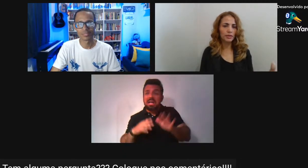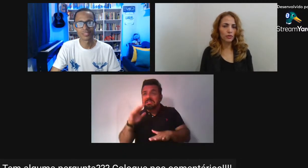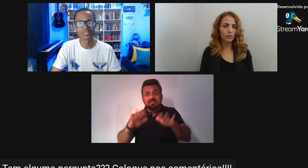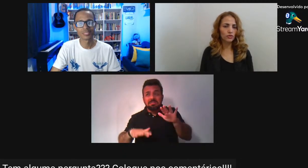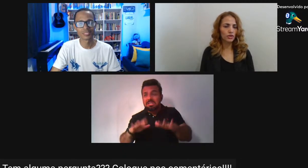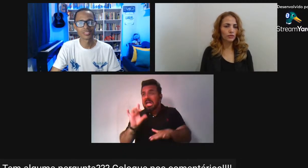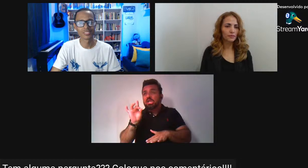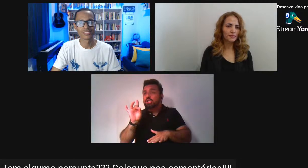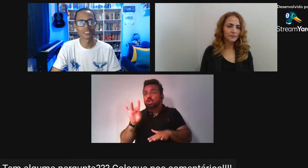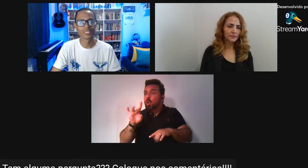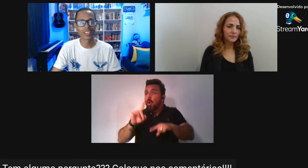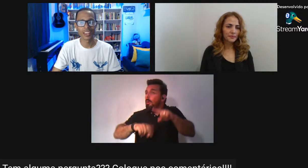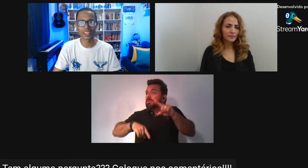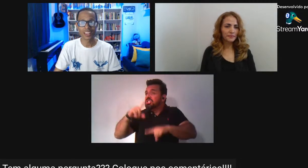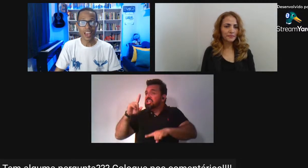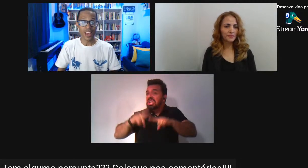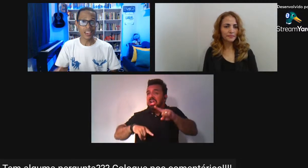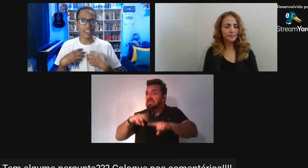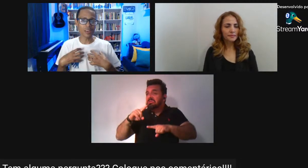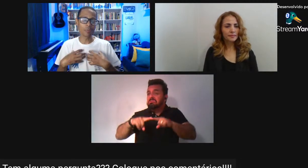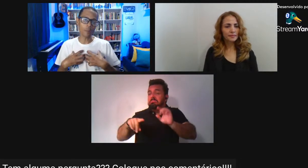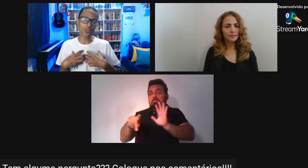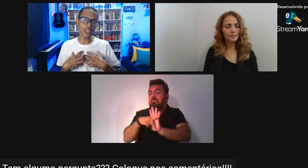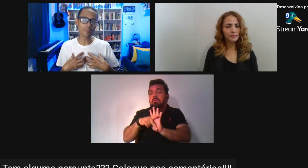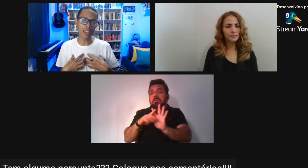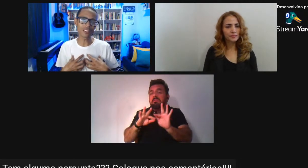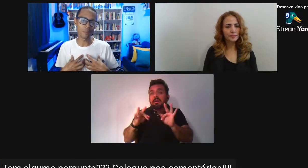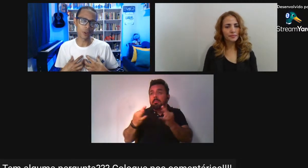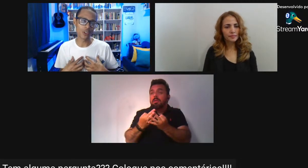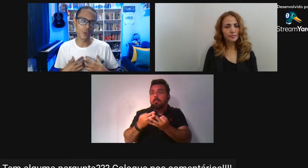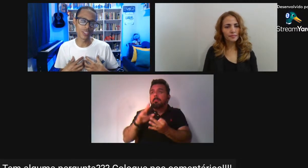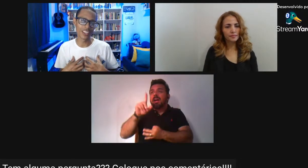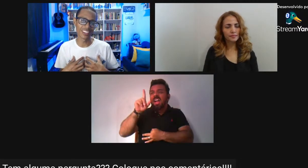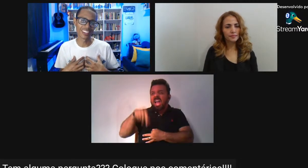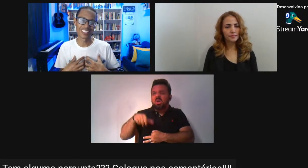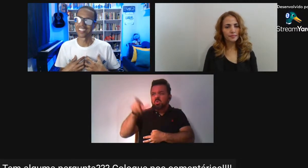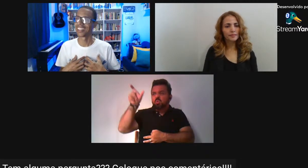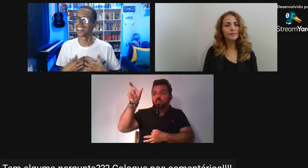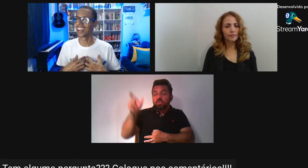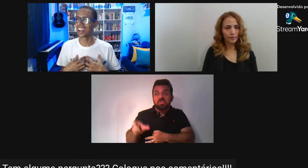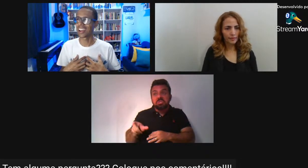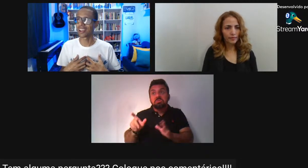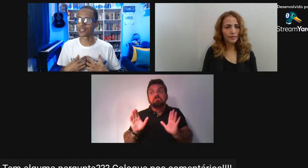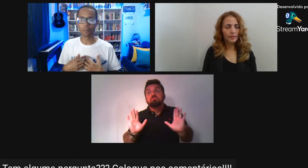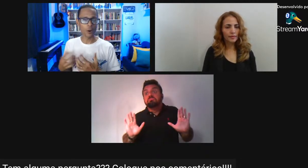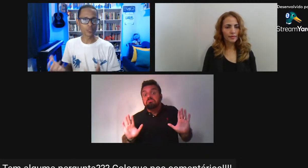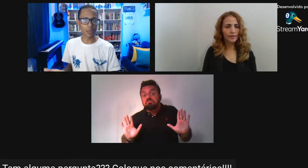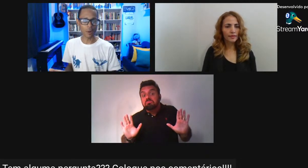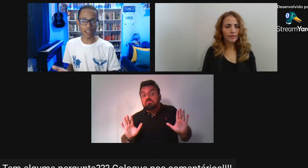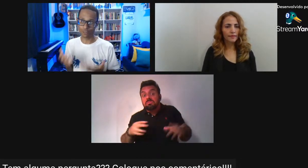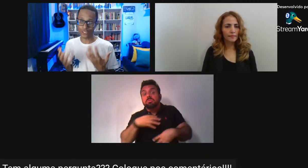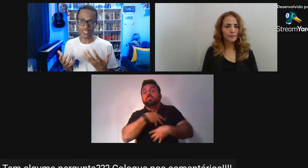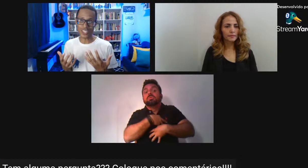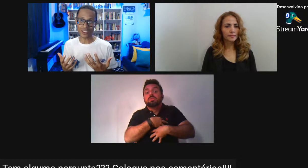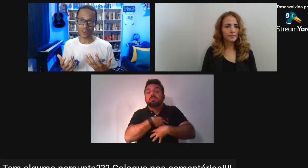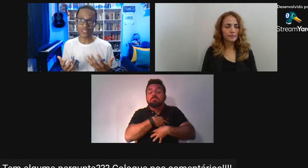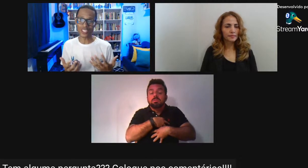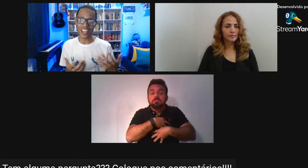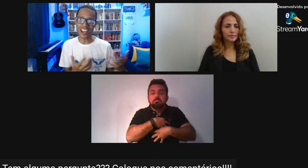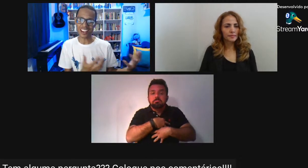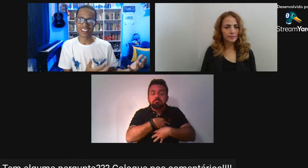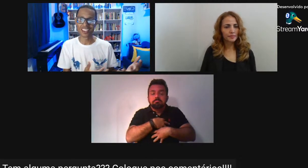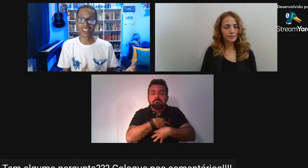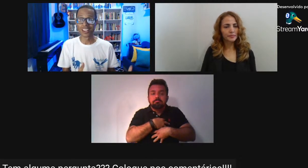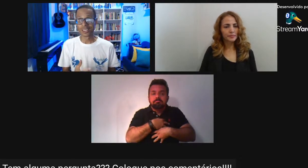um objeto Mas não como um sujeito E o próprio sentimento Da pessoa Se perguntar Para ela Você se